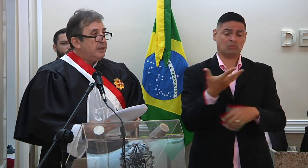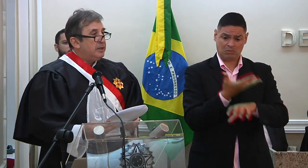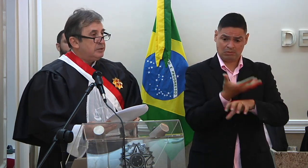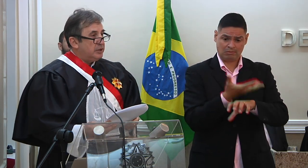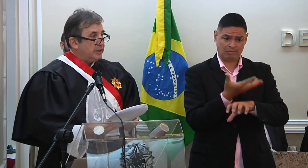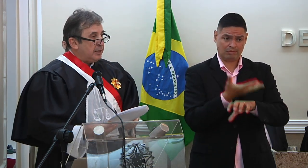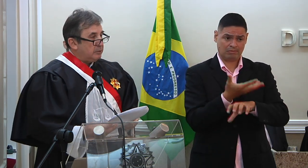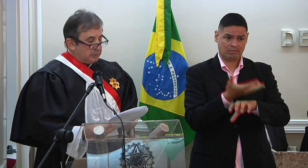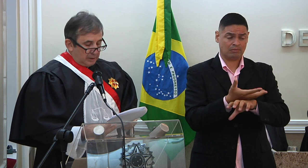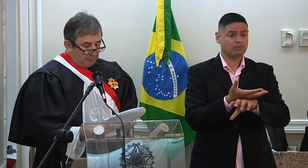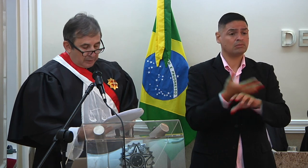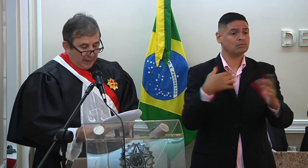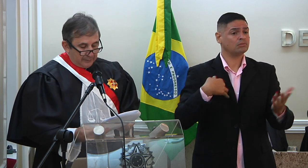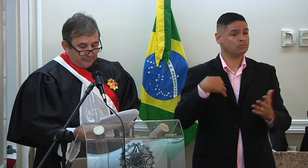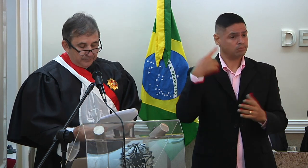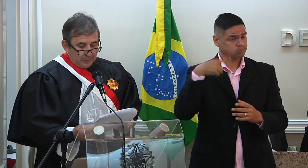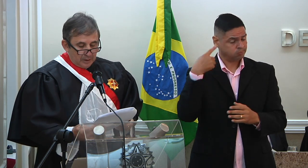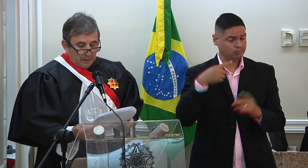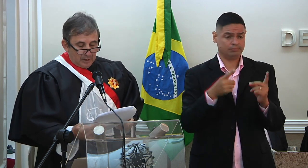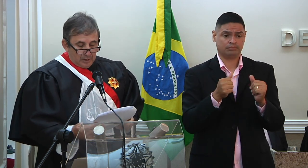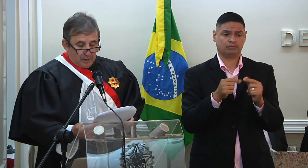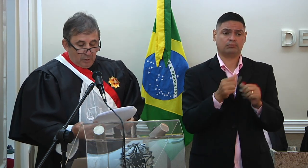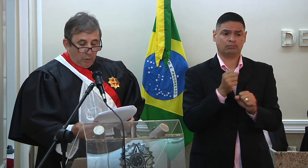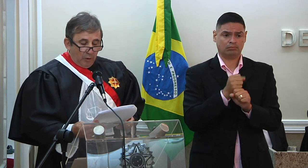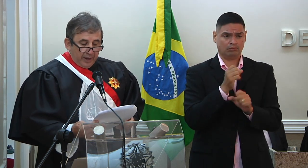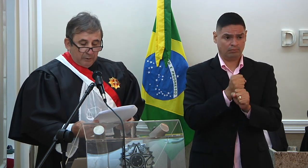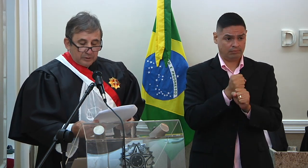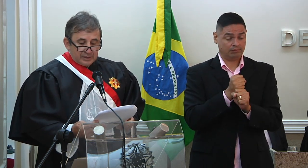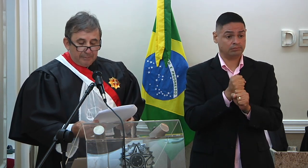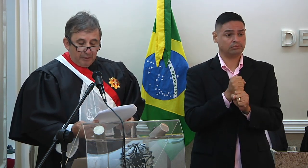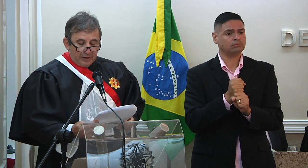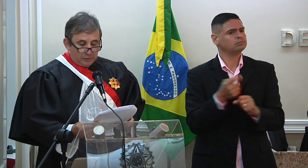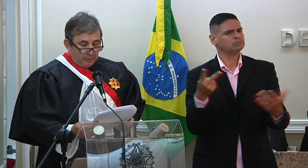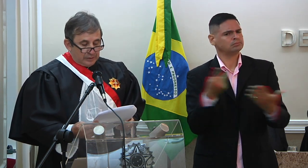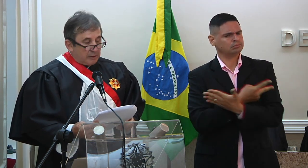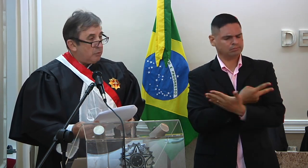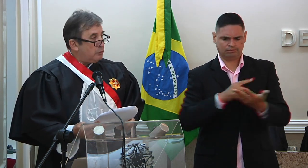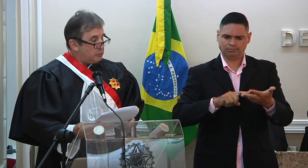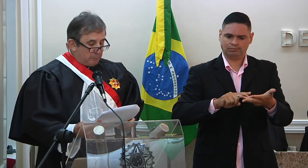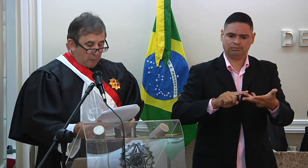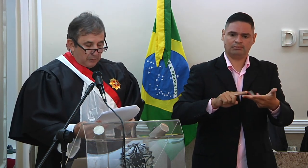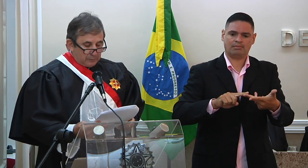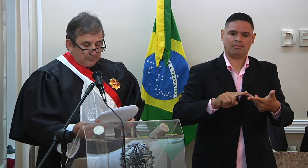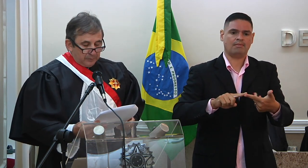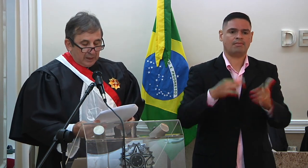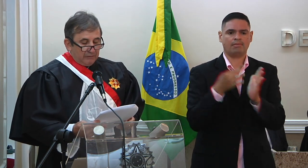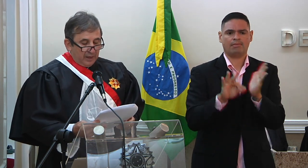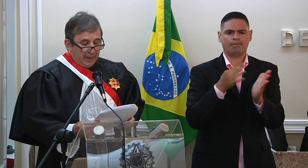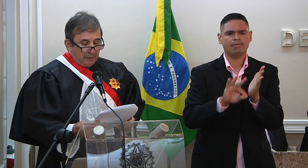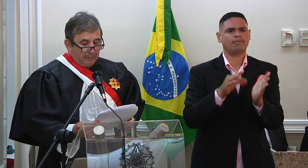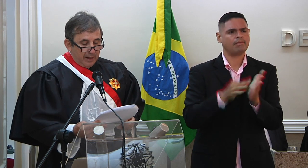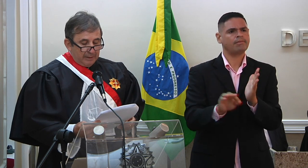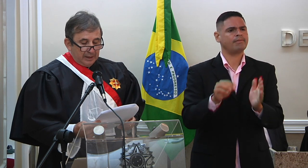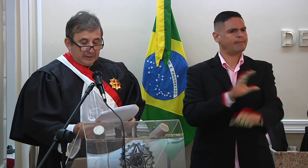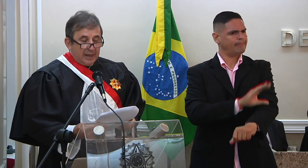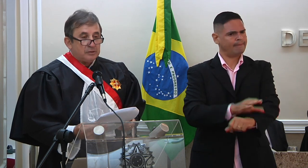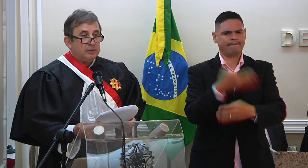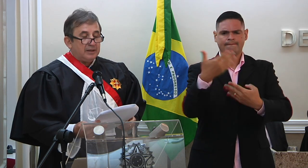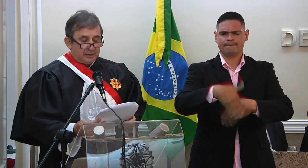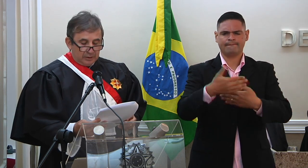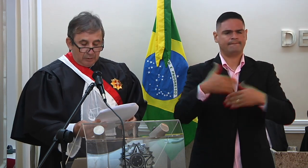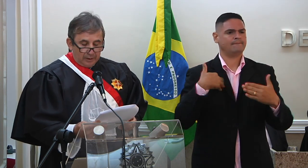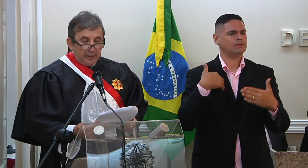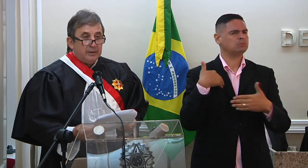disciplina de Direito Tributário. Ocorreram outras aprovações em concurso público, que vieram a